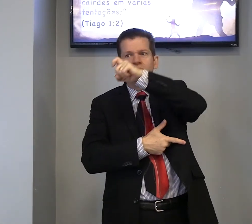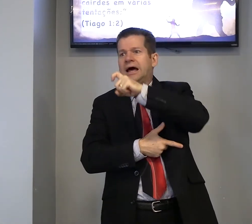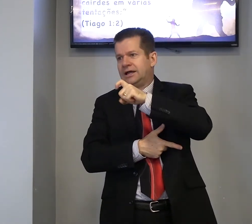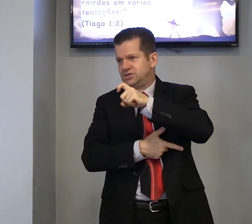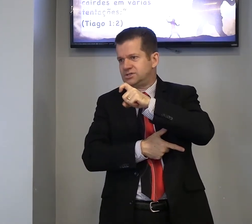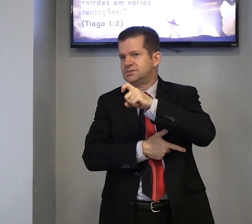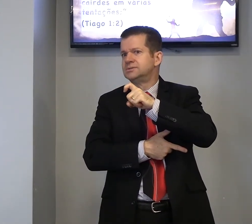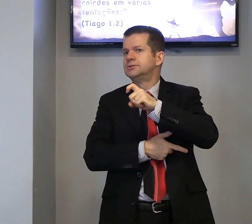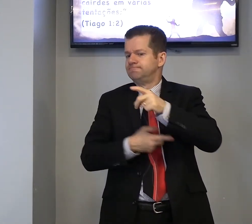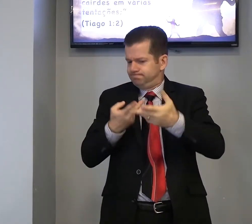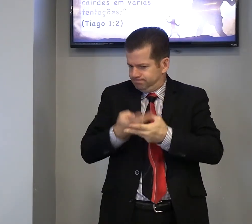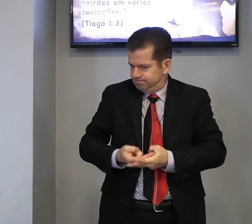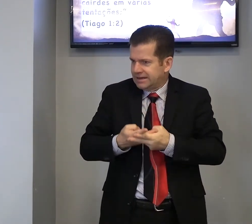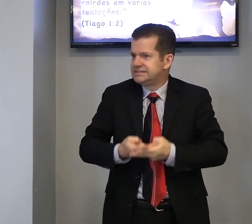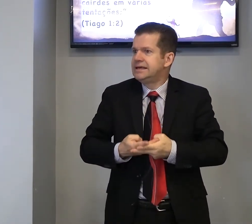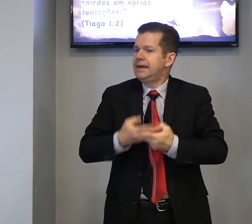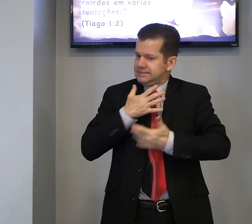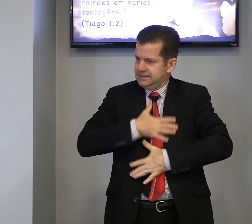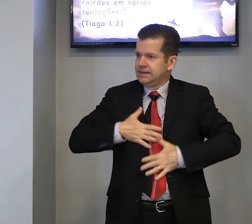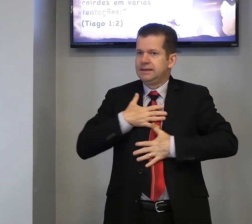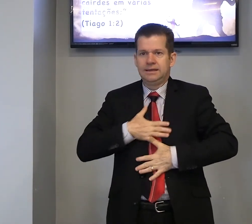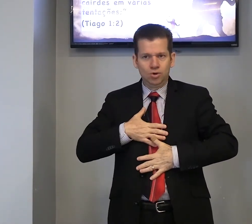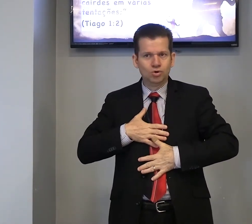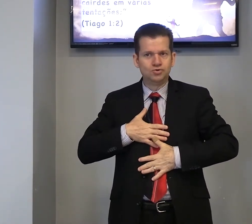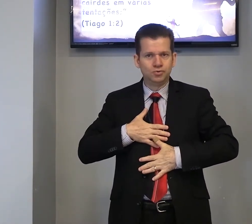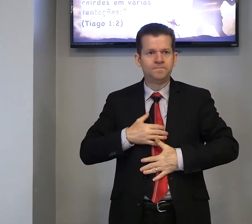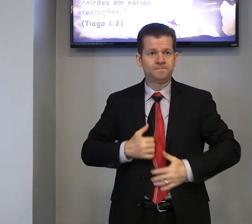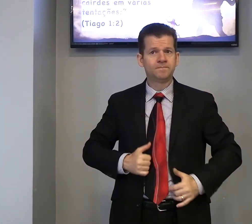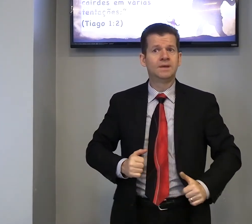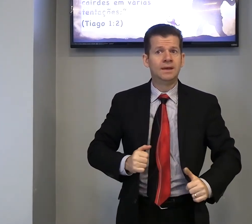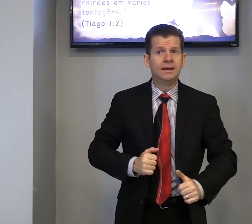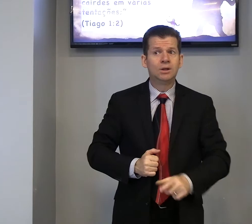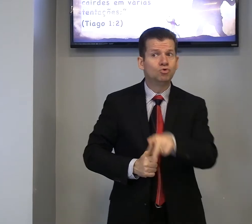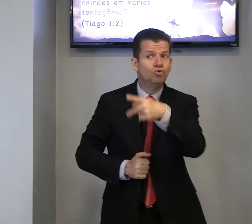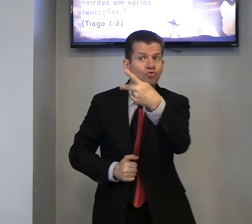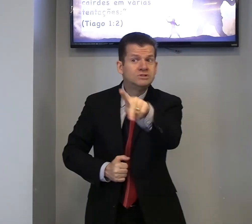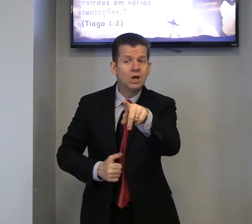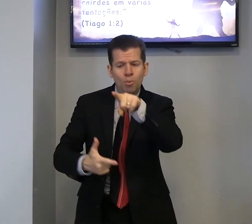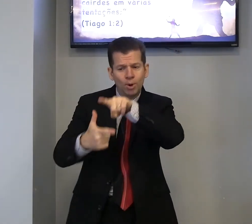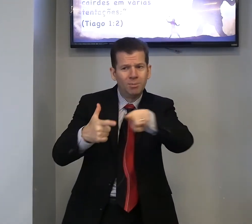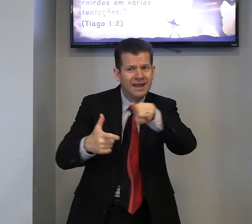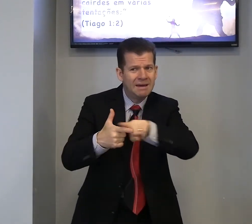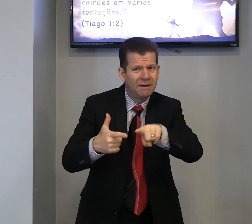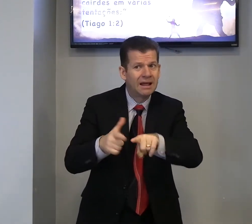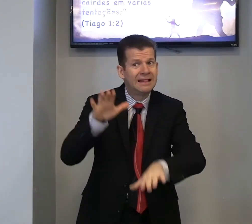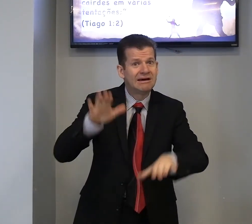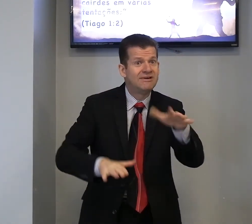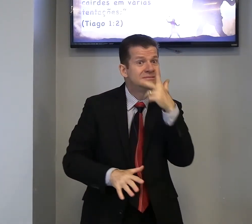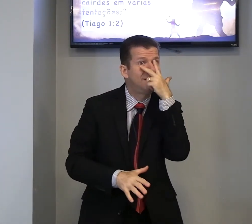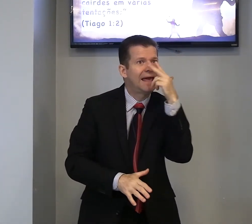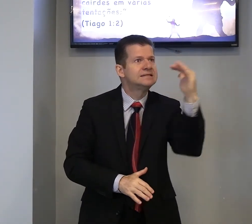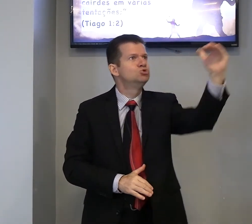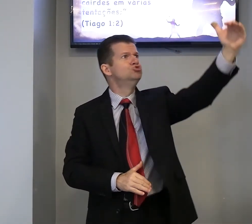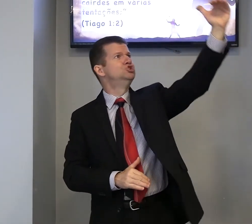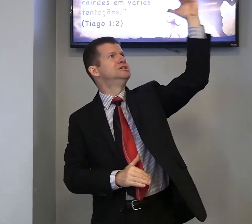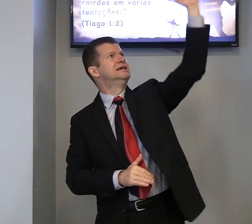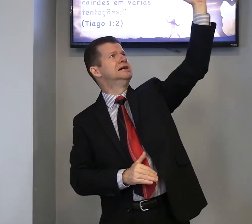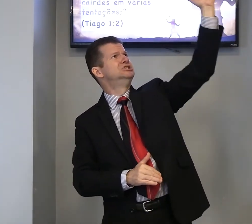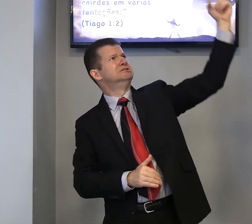dificuldades, paciência, e gozo, então, o seu problema, talvez, parece, gigante,